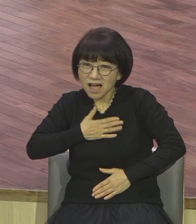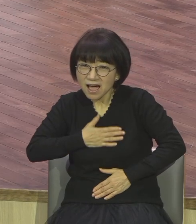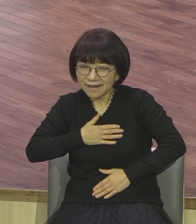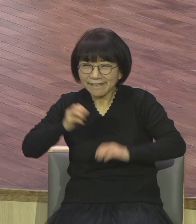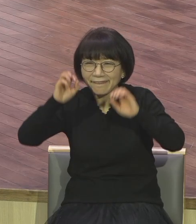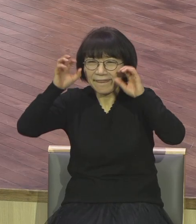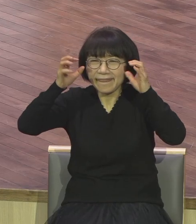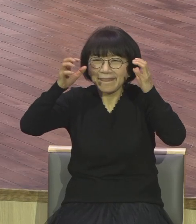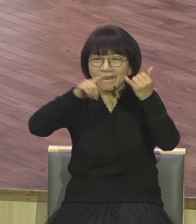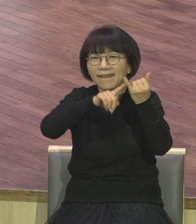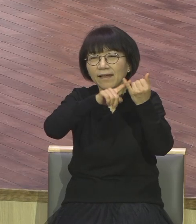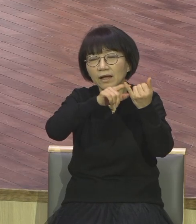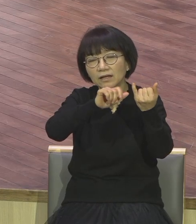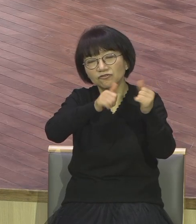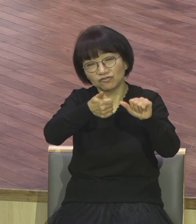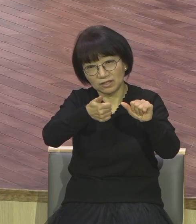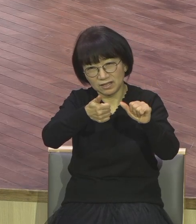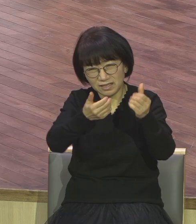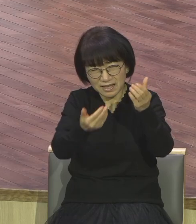주고 큰 공분을 지금 일으키고 있습니다